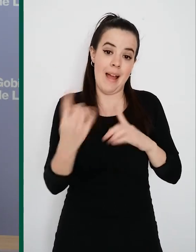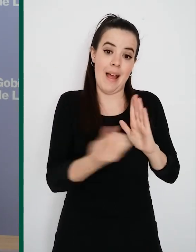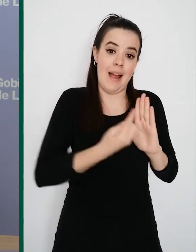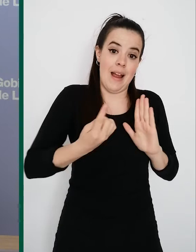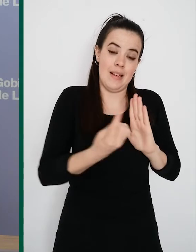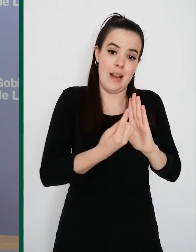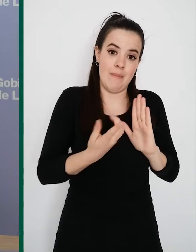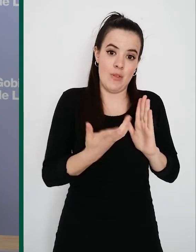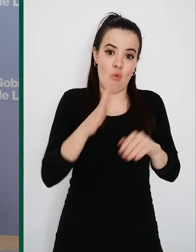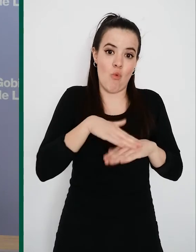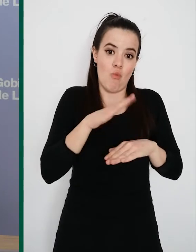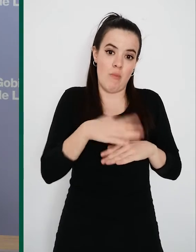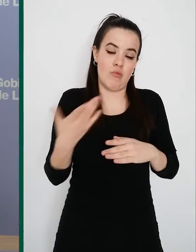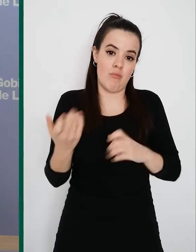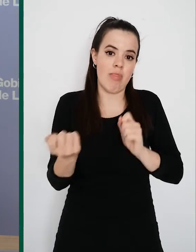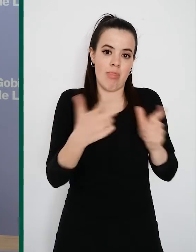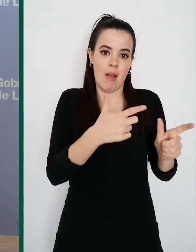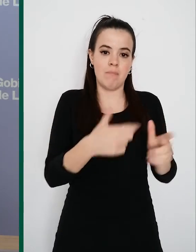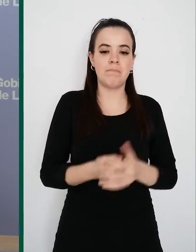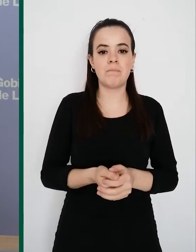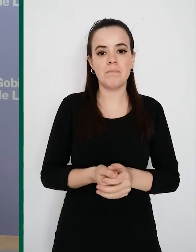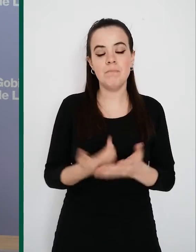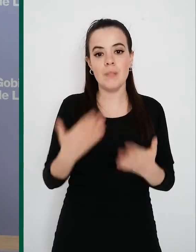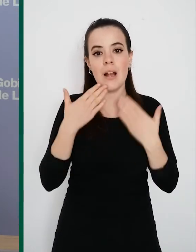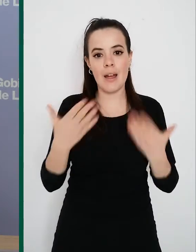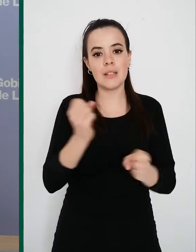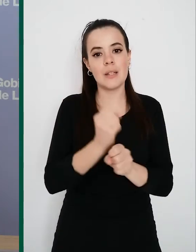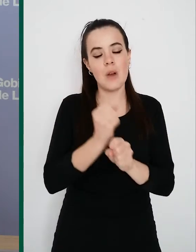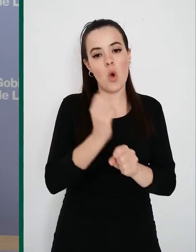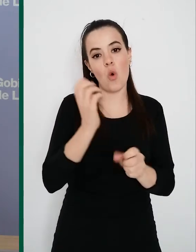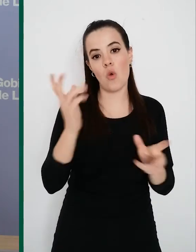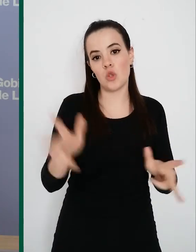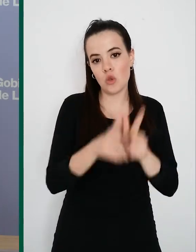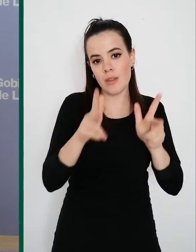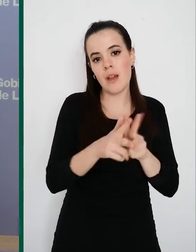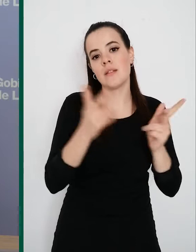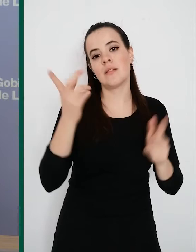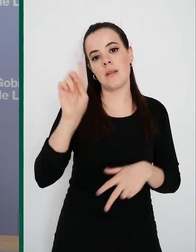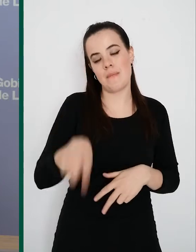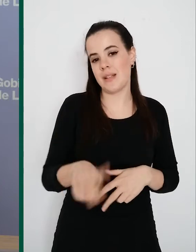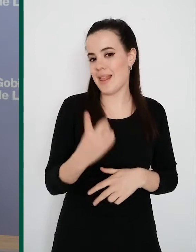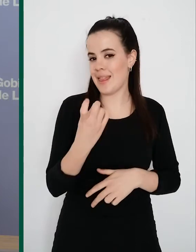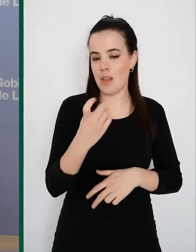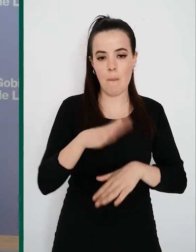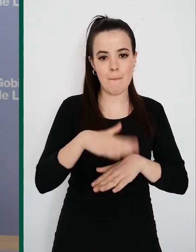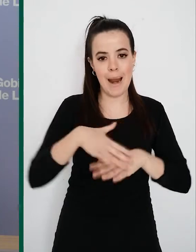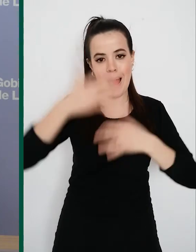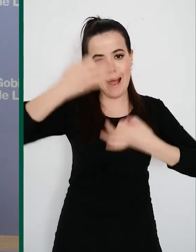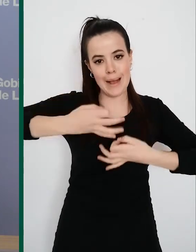Para ello, se ha requerido la integración de los trabajadores sociales como un elemento clave y esencial para garantizar la cobertura de las